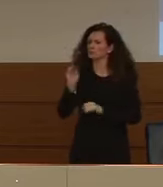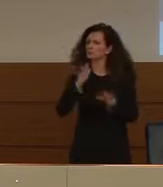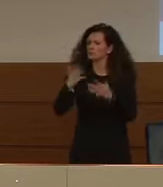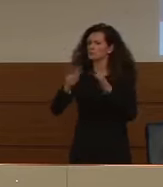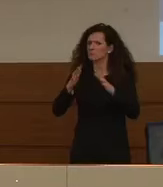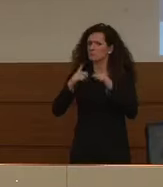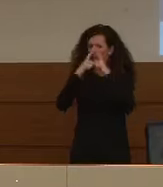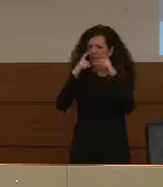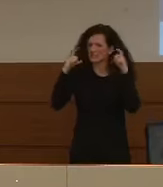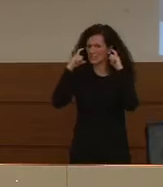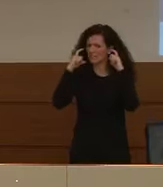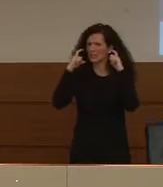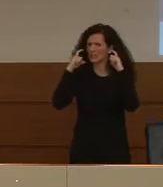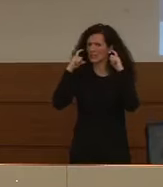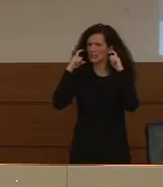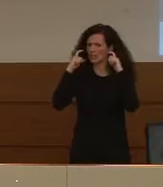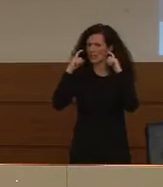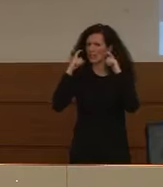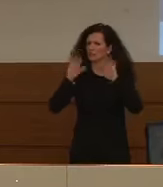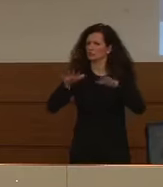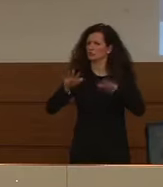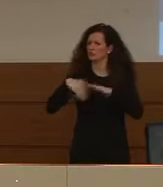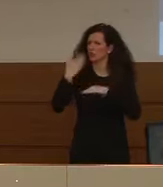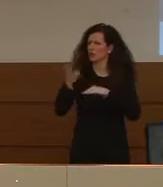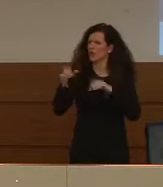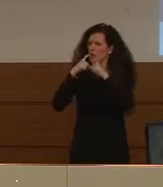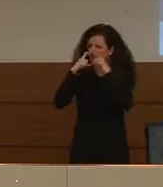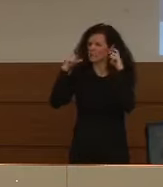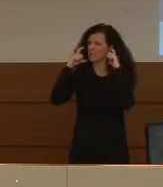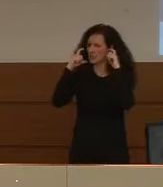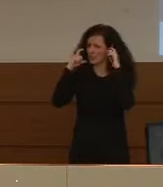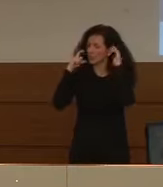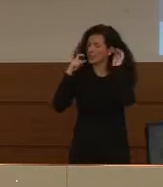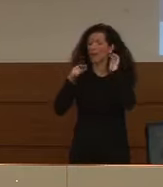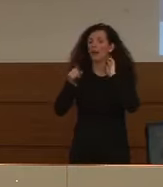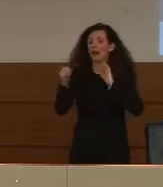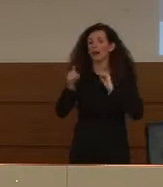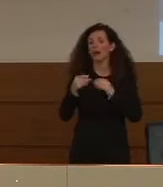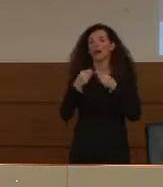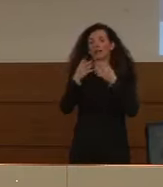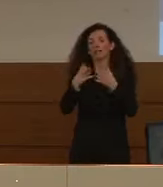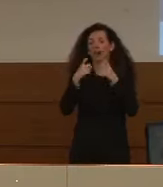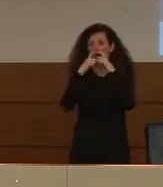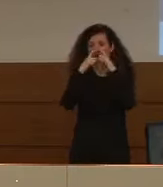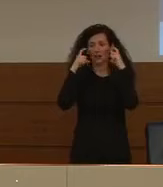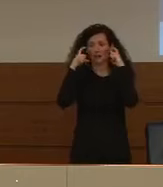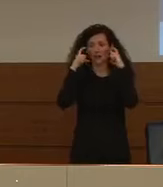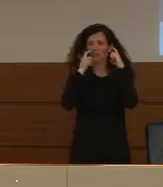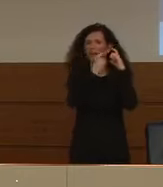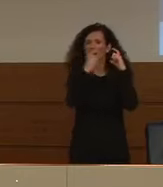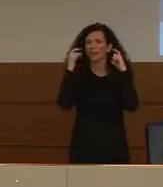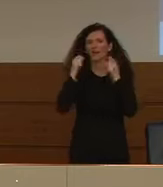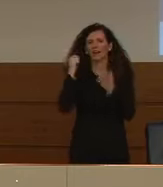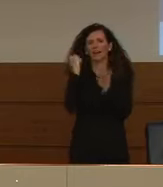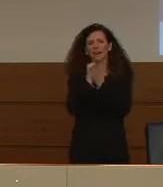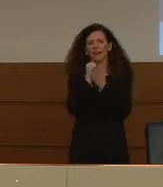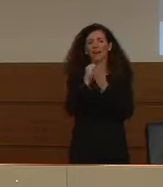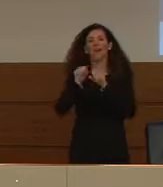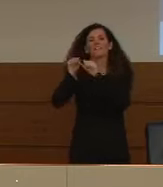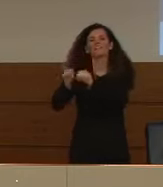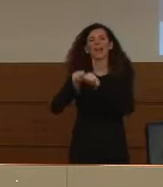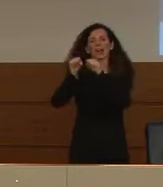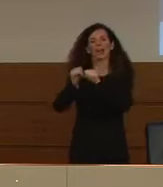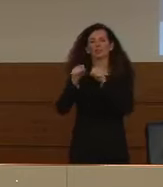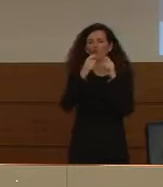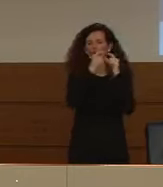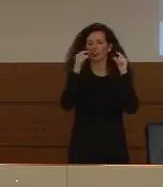mascherine e le sta dando con la scritta sopra Veneto nel senso che sono fatte dalla regione